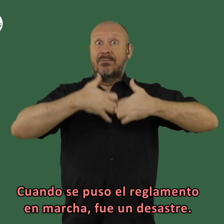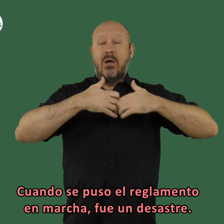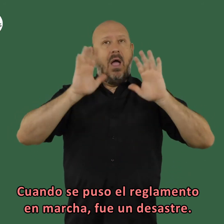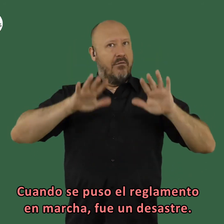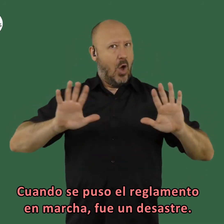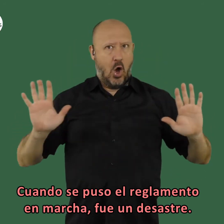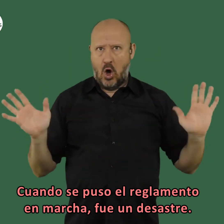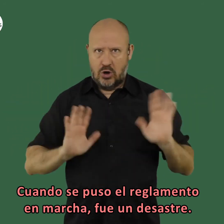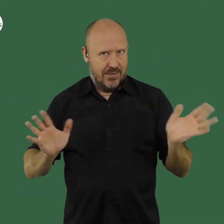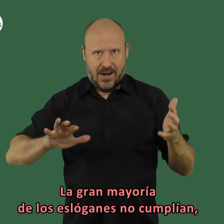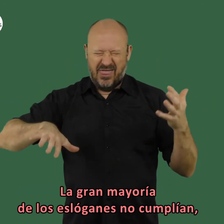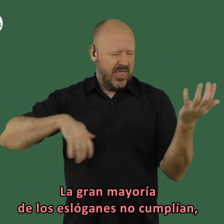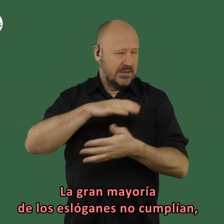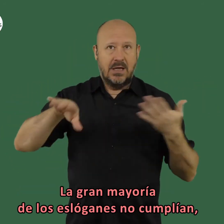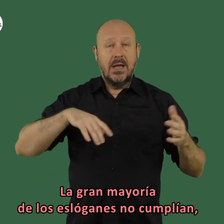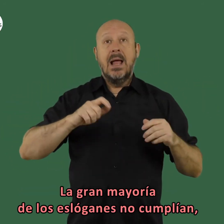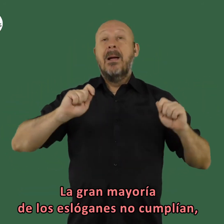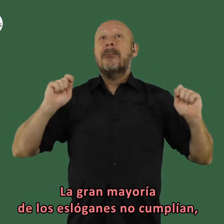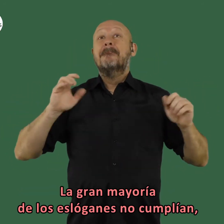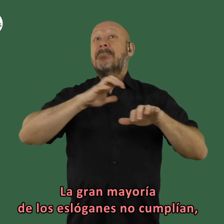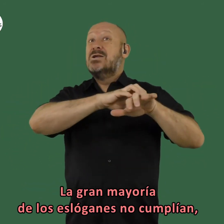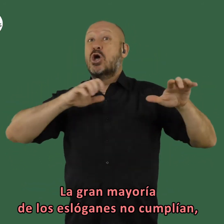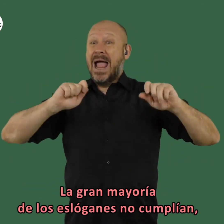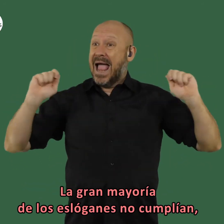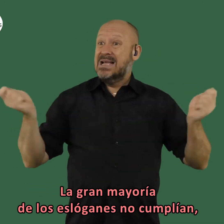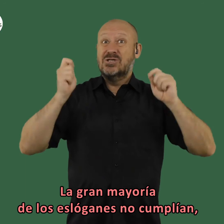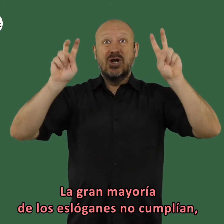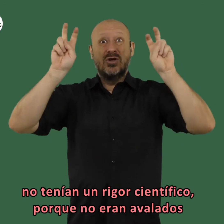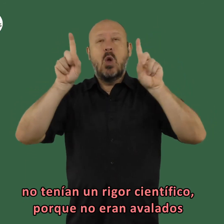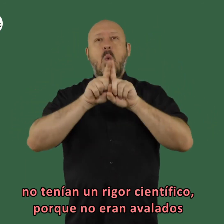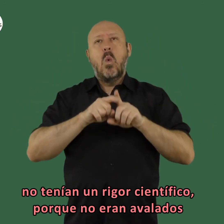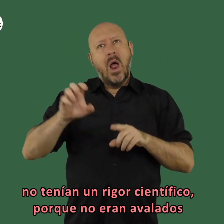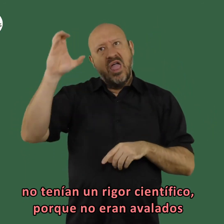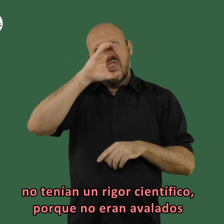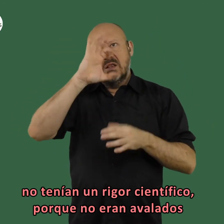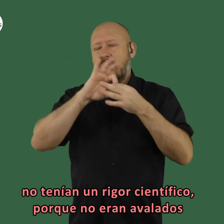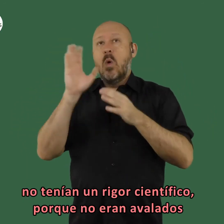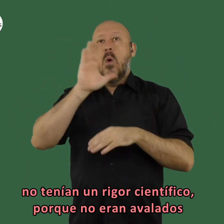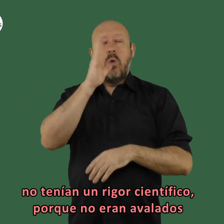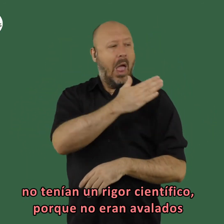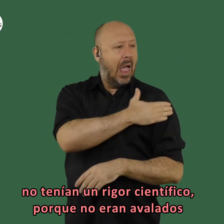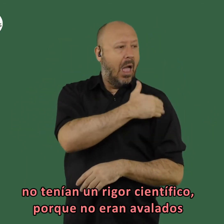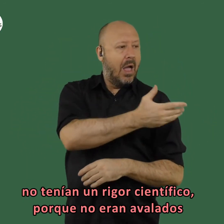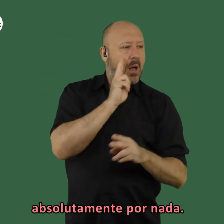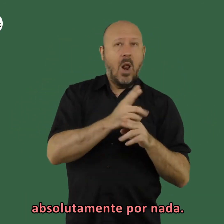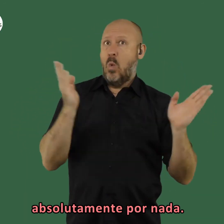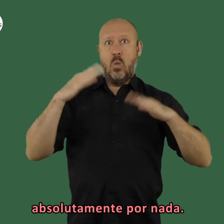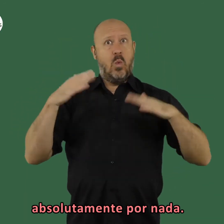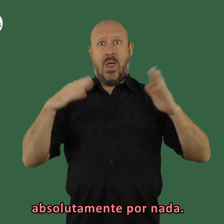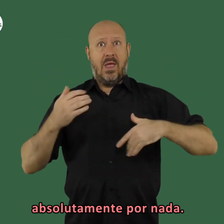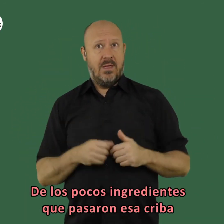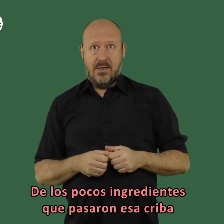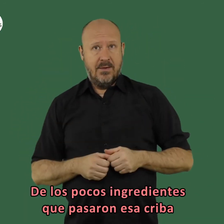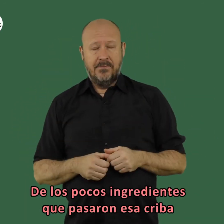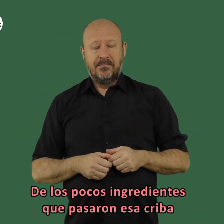reglamento en marcha pues fue un desastre la gran mayoría de los eslóganes no cumplían no tenían un rigor científico porque no eran avalados absolutamente